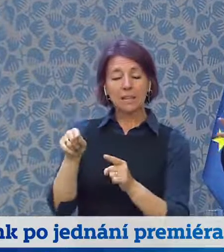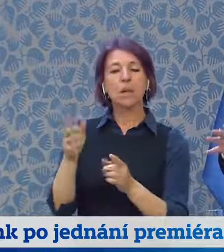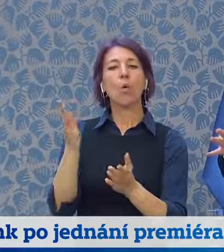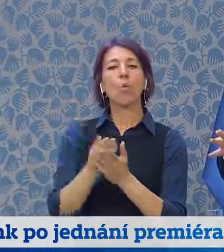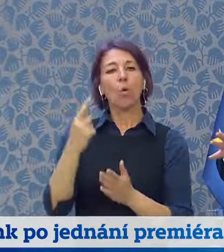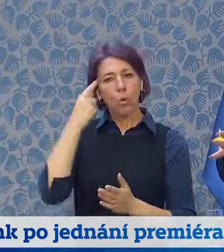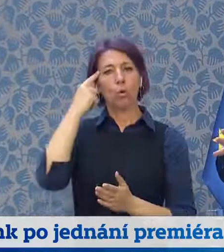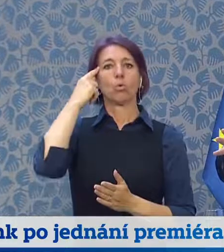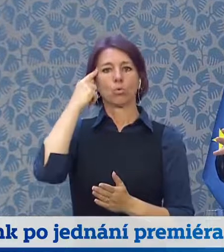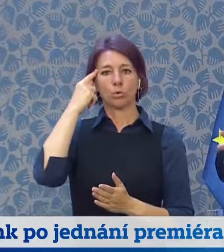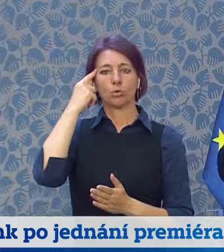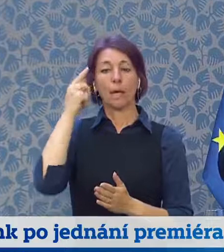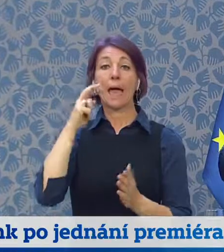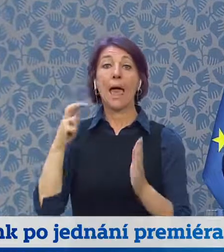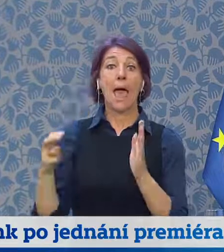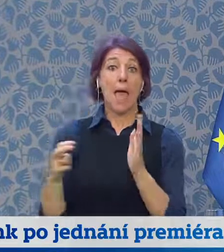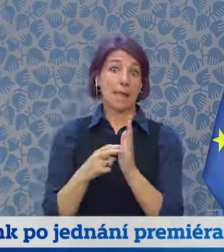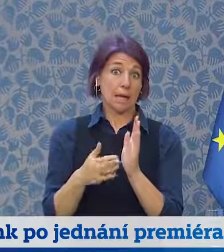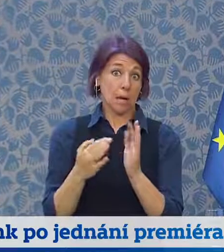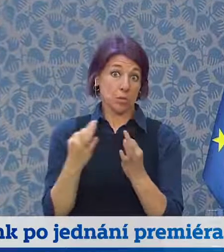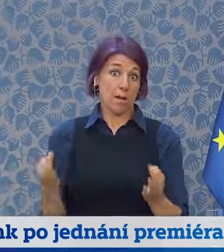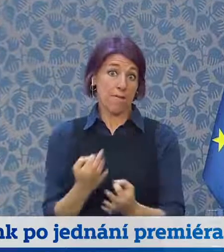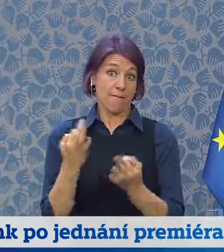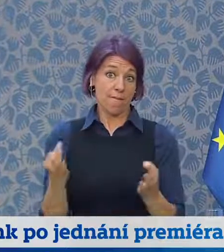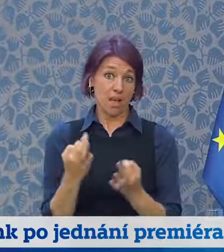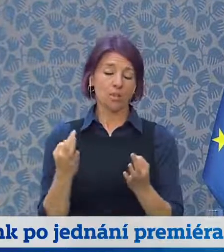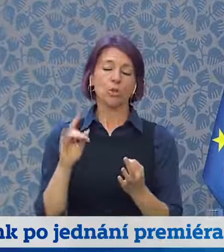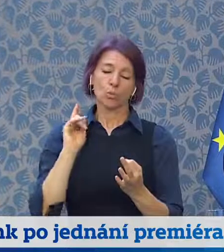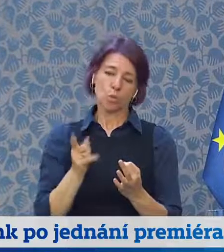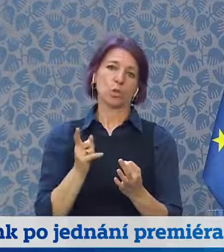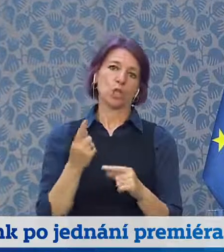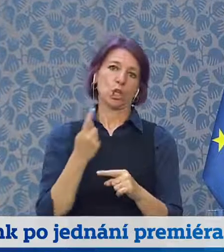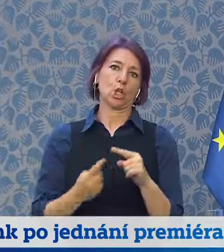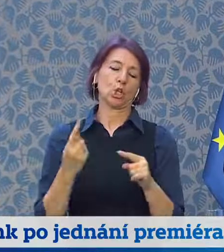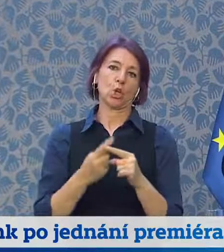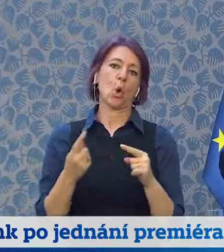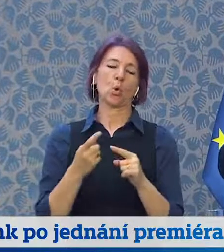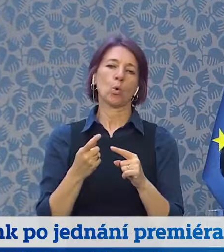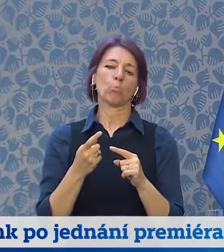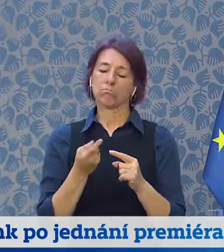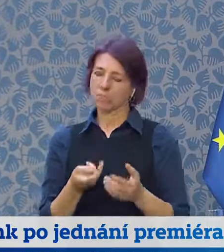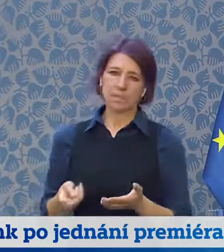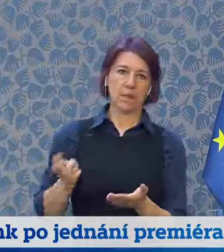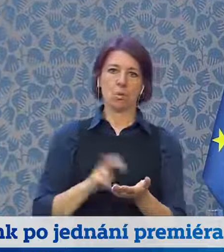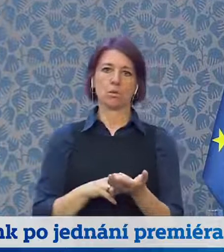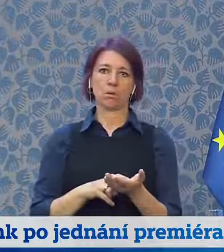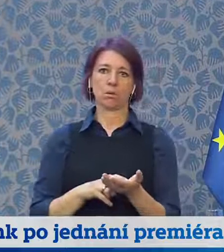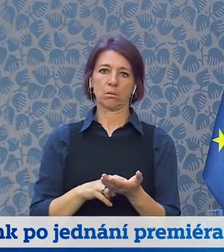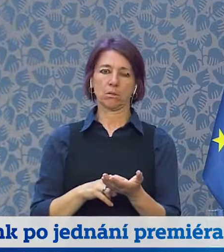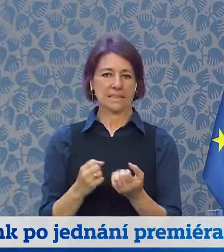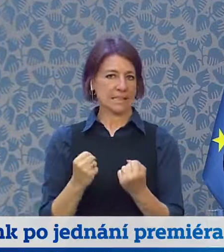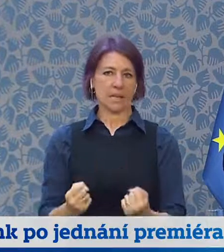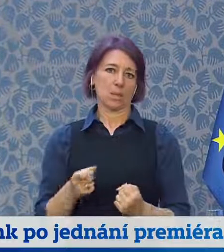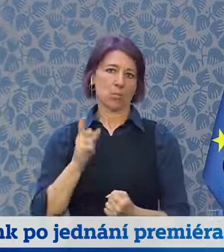energii, že musíme být v některých věcech nezávislejší a ekonomicky silnější